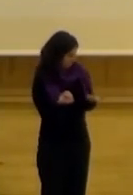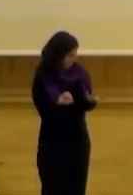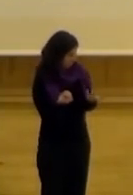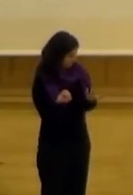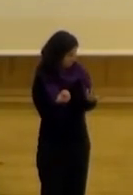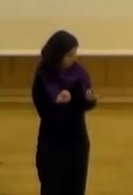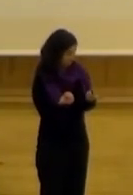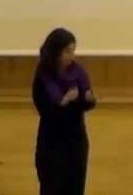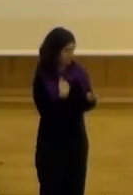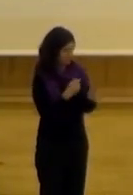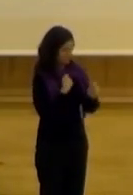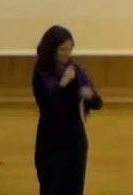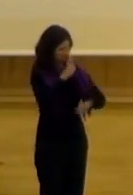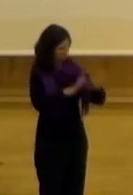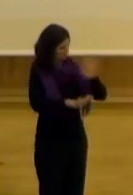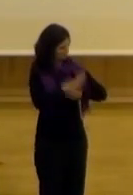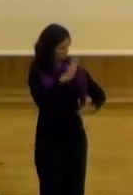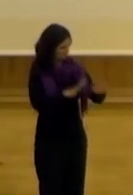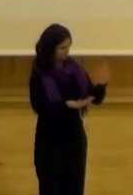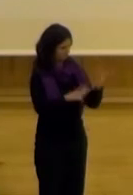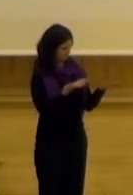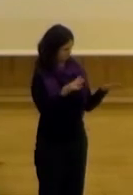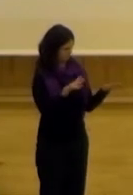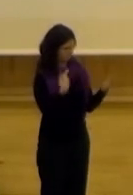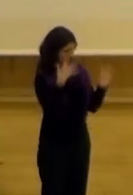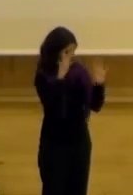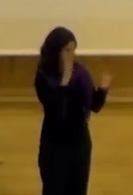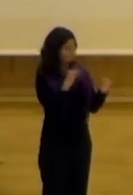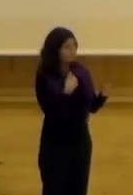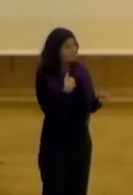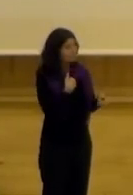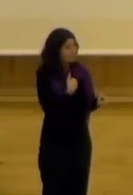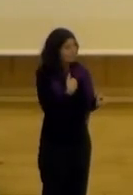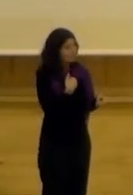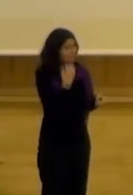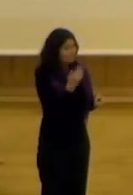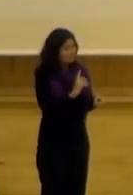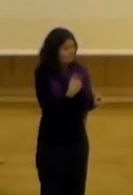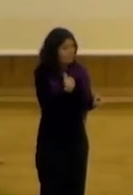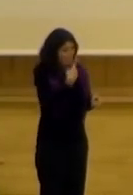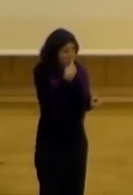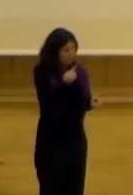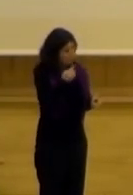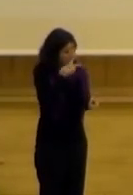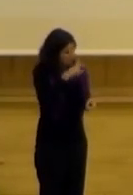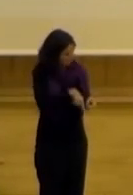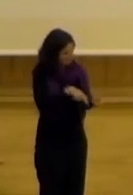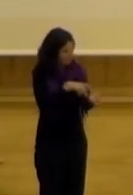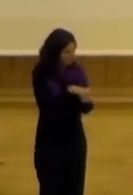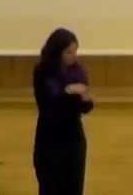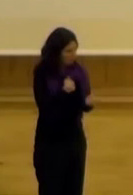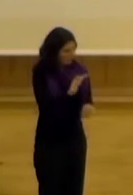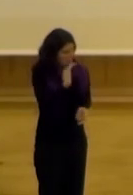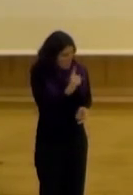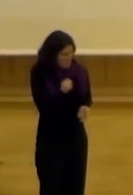claro me generó muchas dudas porque dije bueno dentro de lo que cabe no sé al menos yo reconozco mis dudas sobre el tema